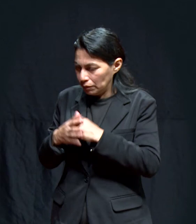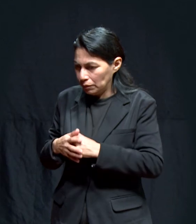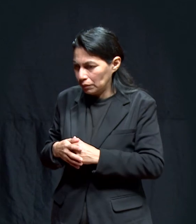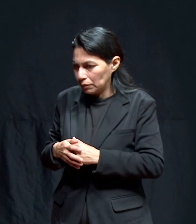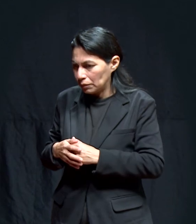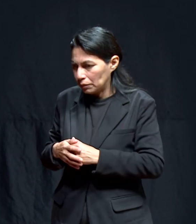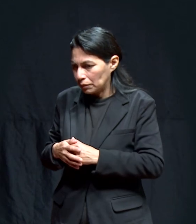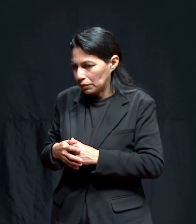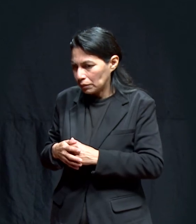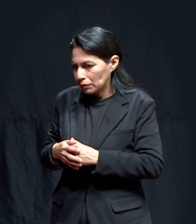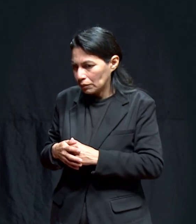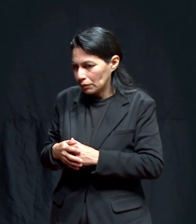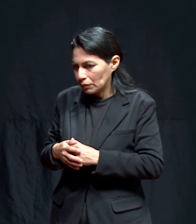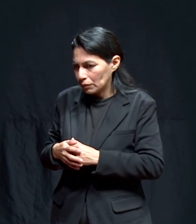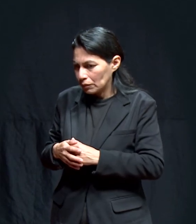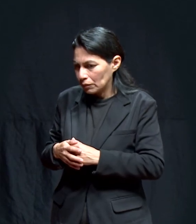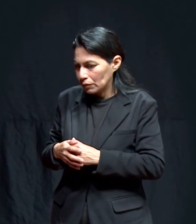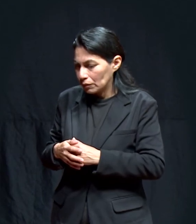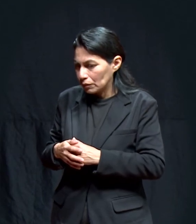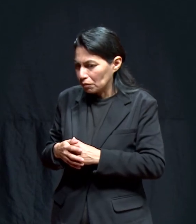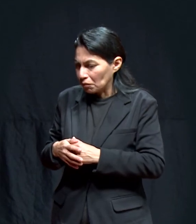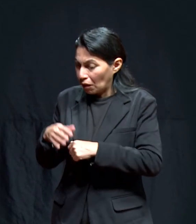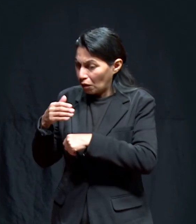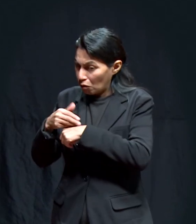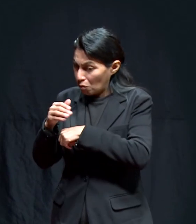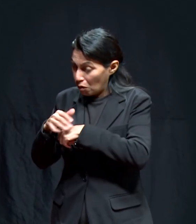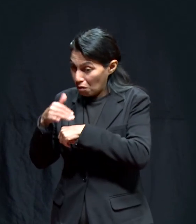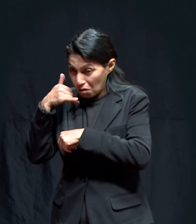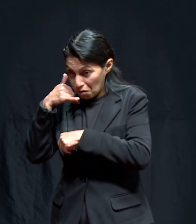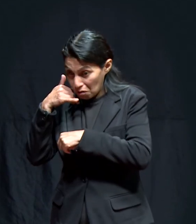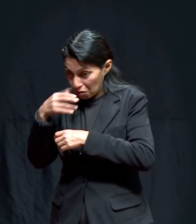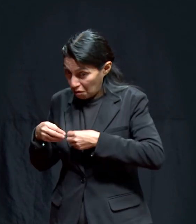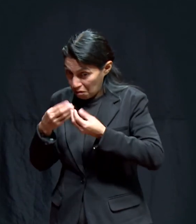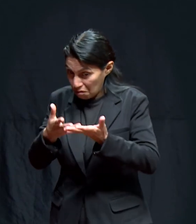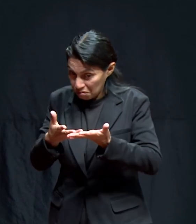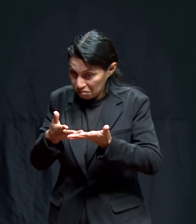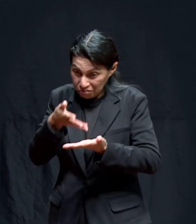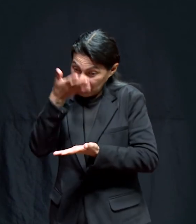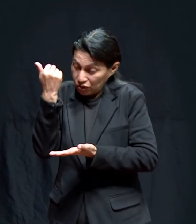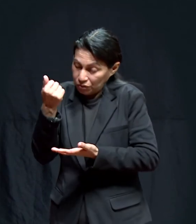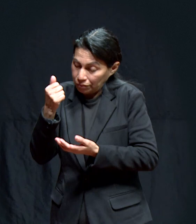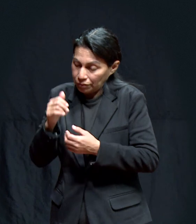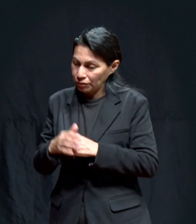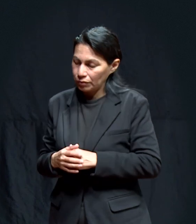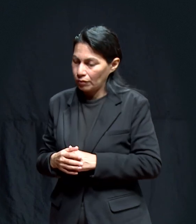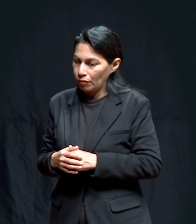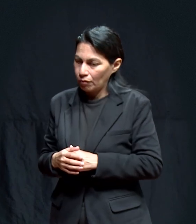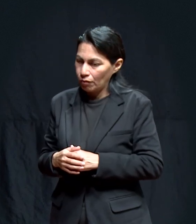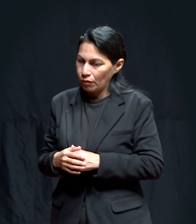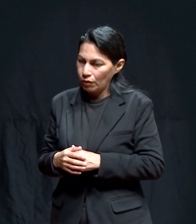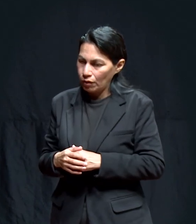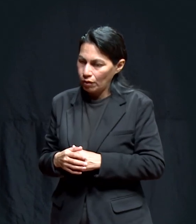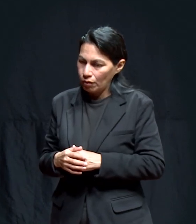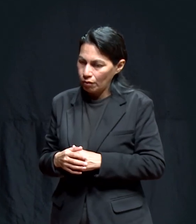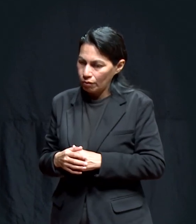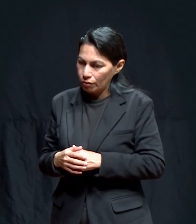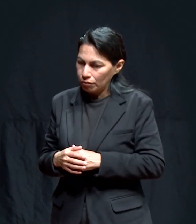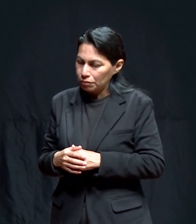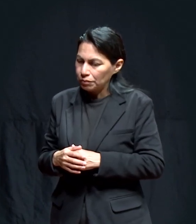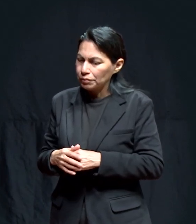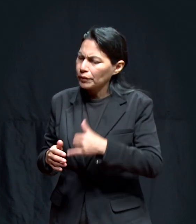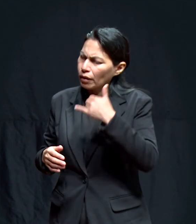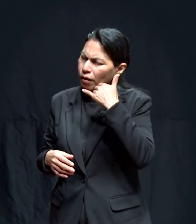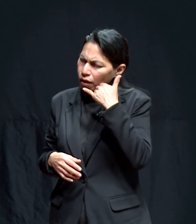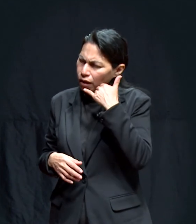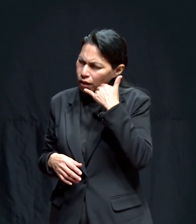de estas mismas áreas quien le dio mi teléfono no lo sé pero alguien le dio mi teléfono y este ella me